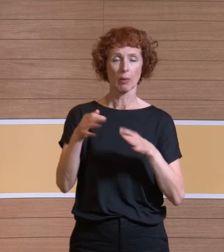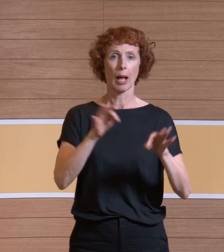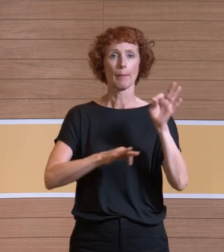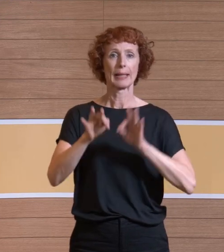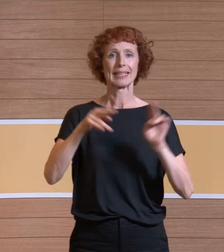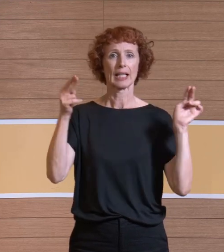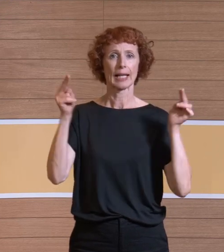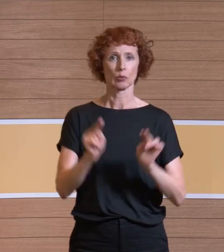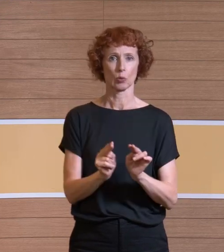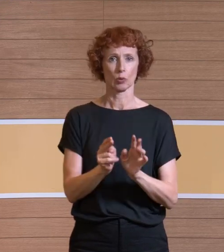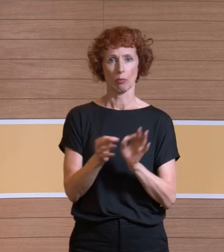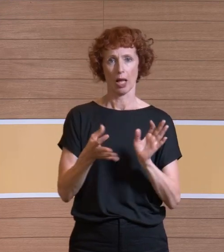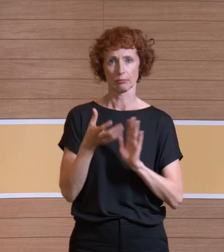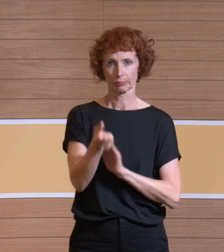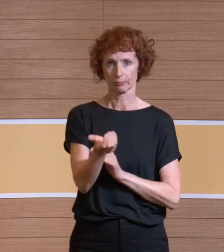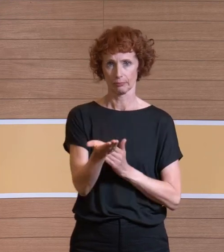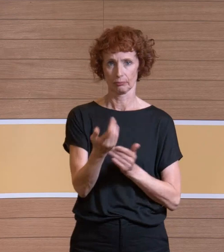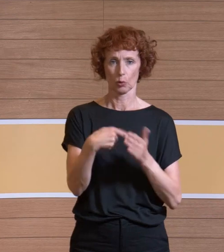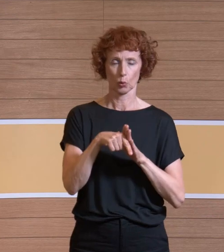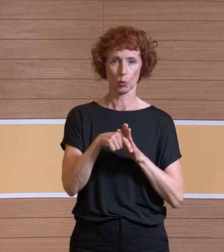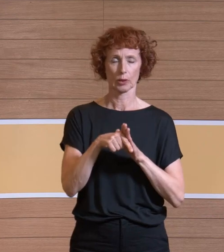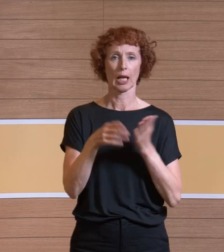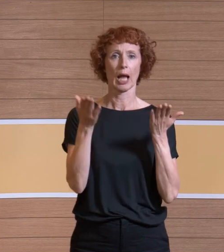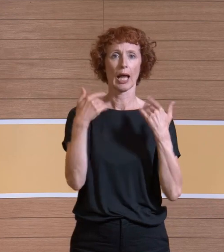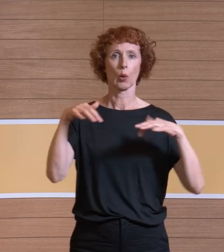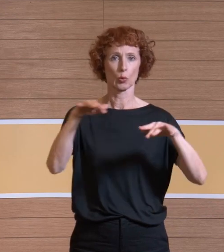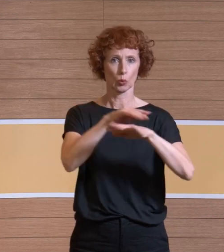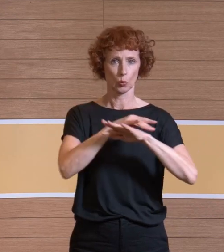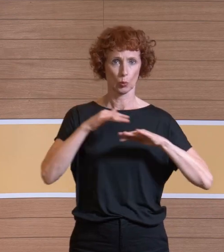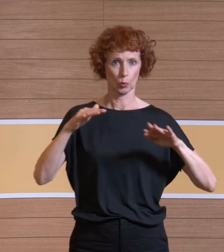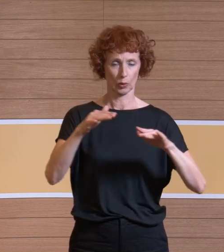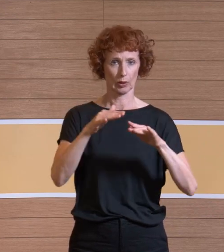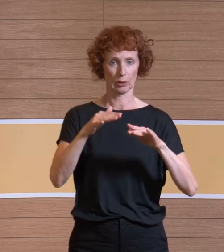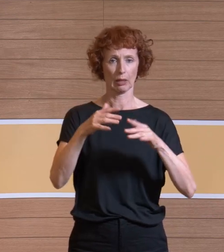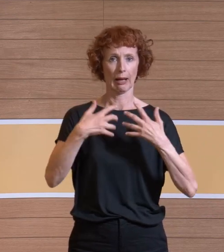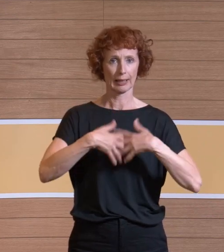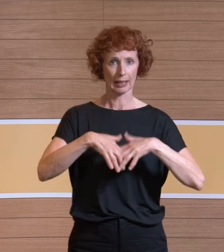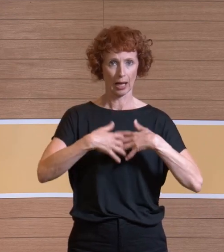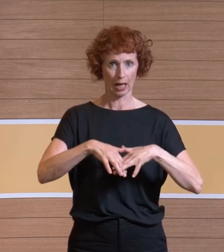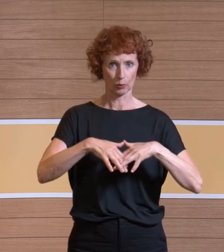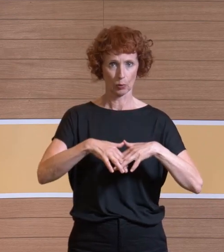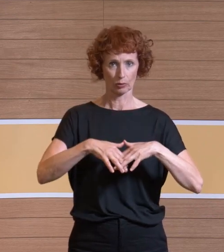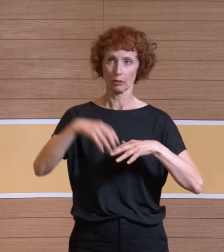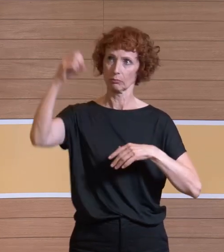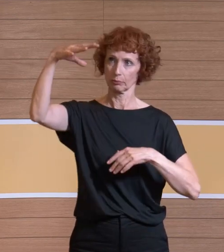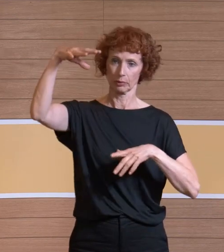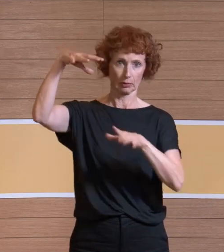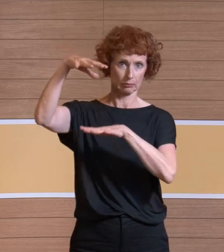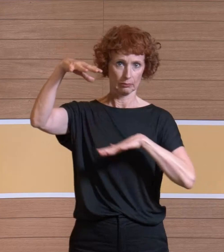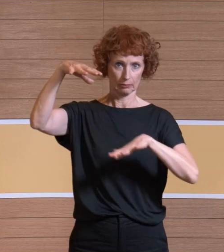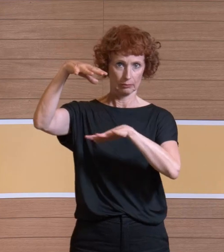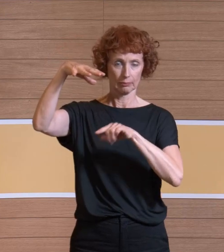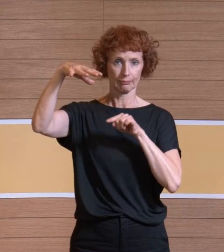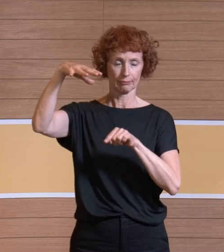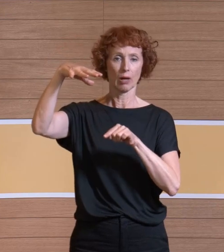messen. Das bedeutet, dass wir durch den Aerosolgenerator unterhalb der OP-Leuchte die Partikel eingetragen